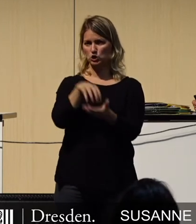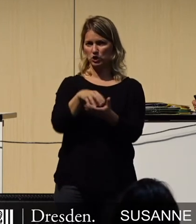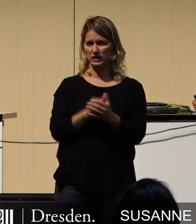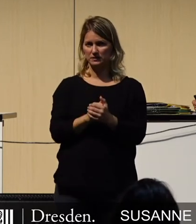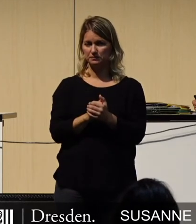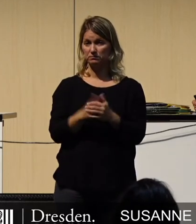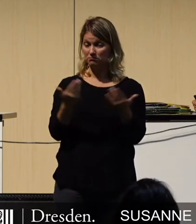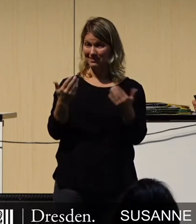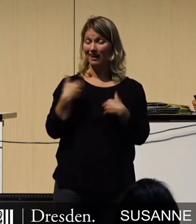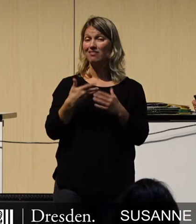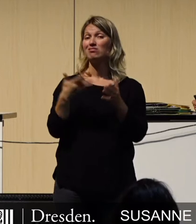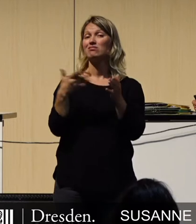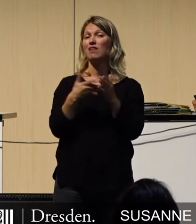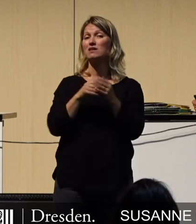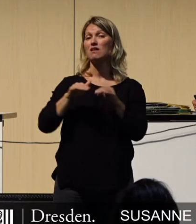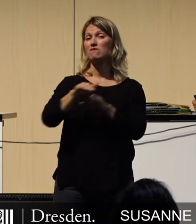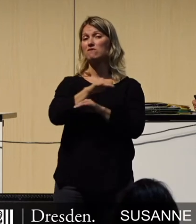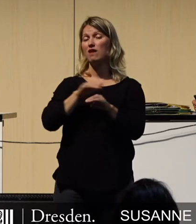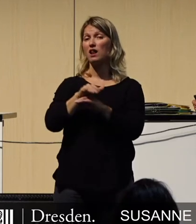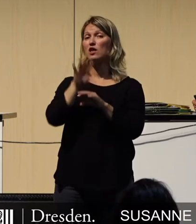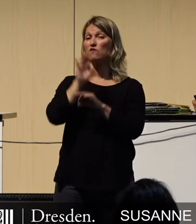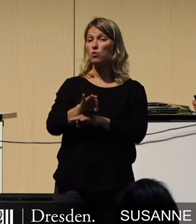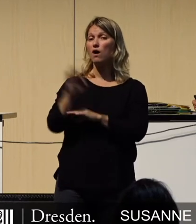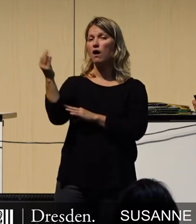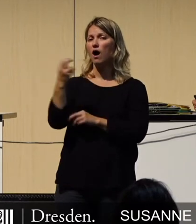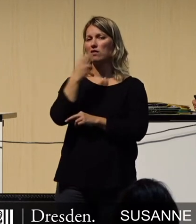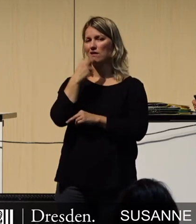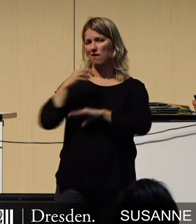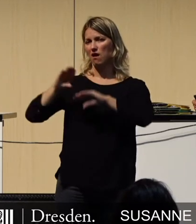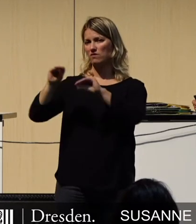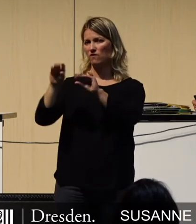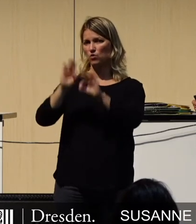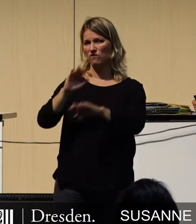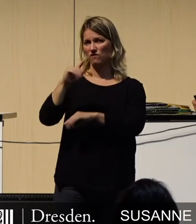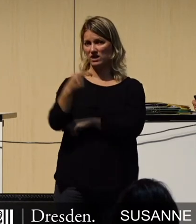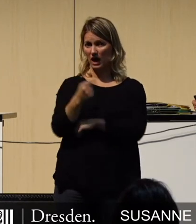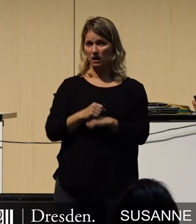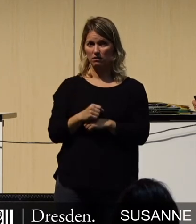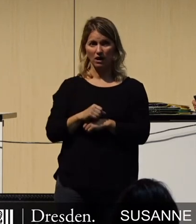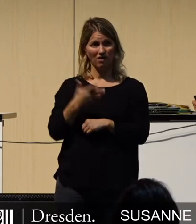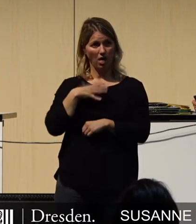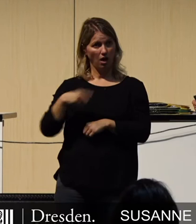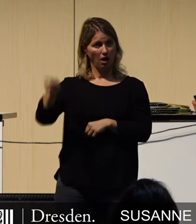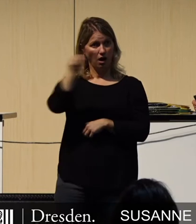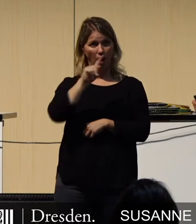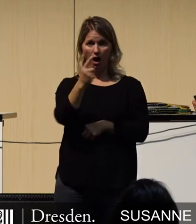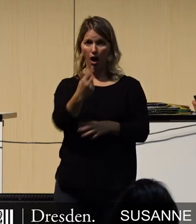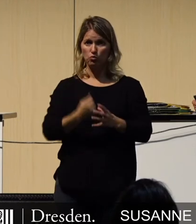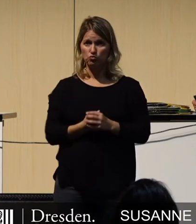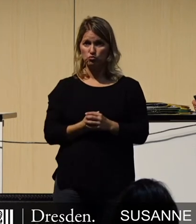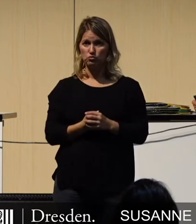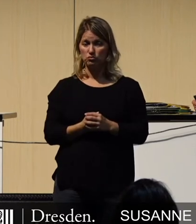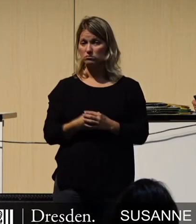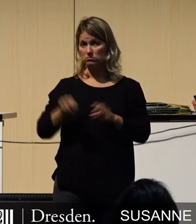Testfeld der Energieanwendung über 5G. Und wer will denn das noch? Ich zitiere noch einmal